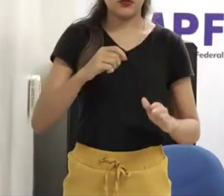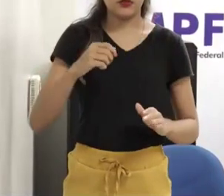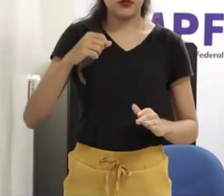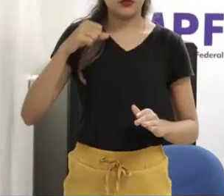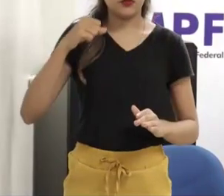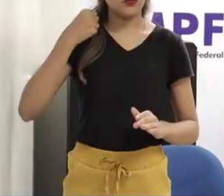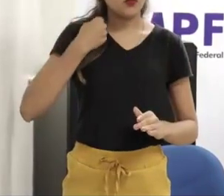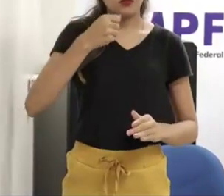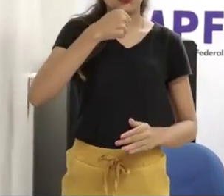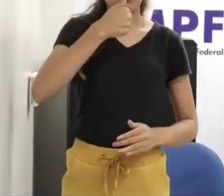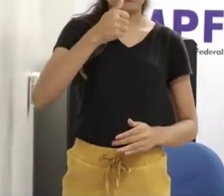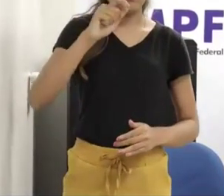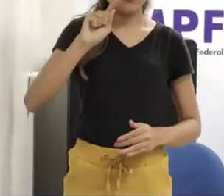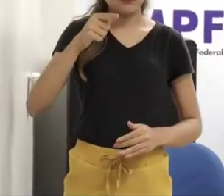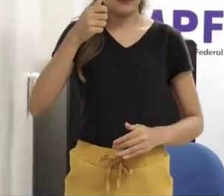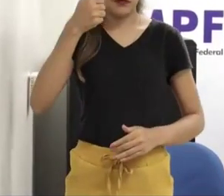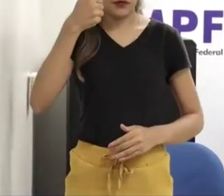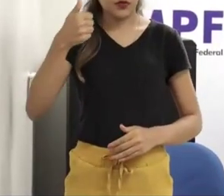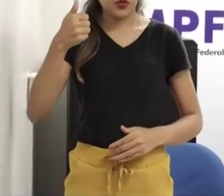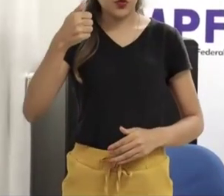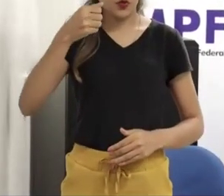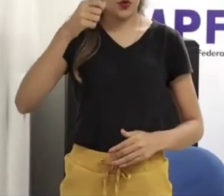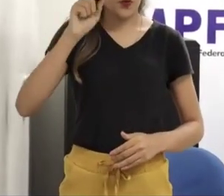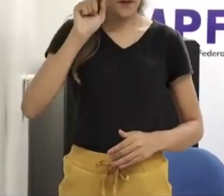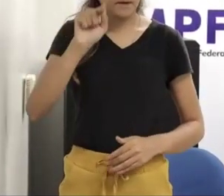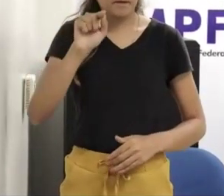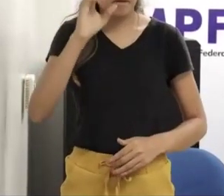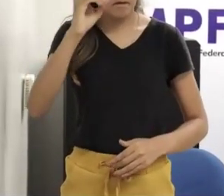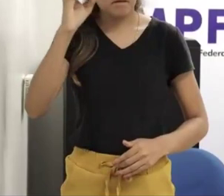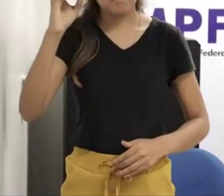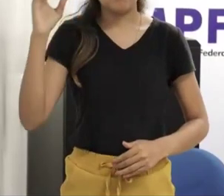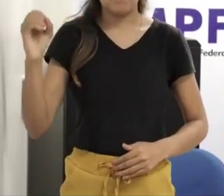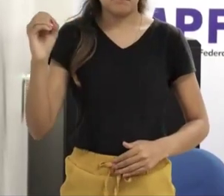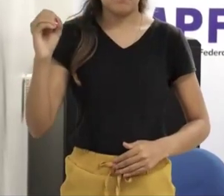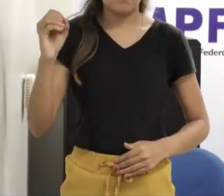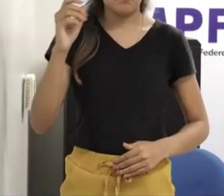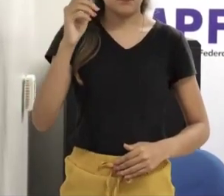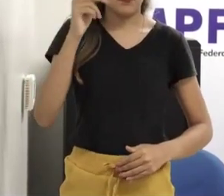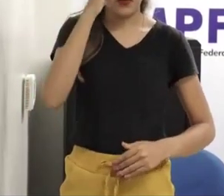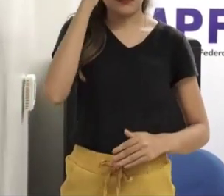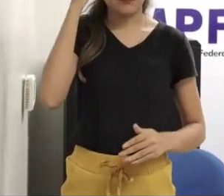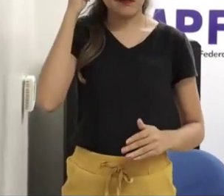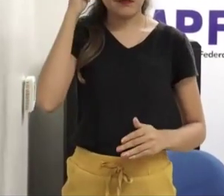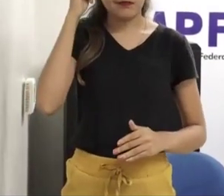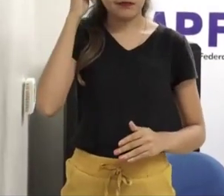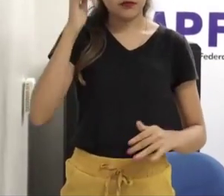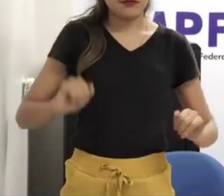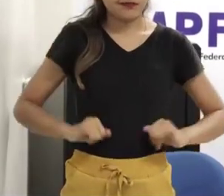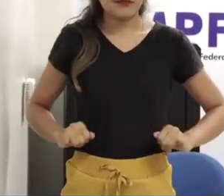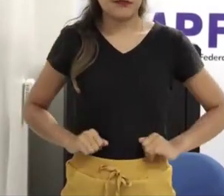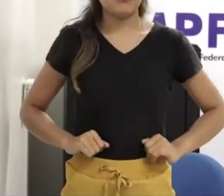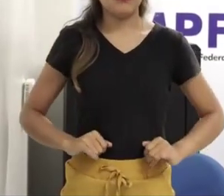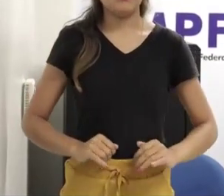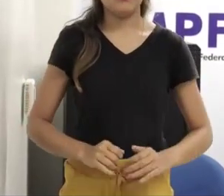liberdade física ou psíquica da população infanto-juvenil. Então, diante desses